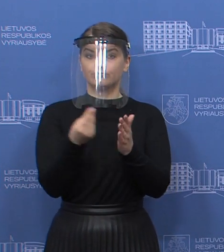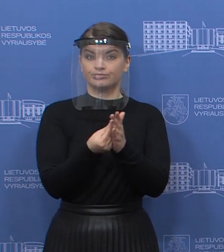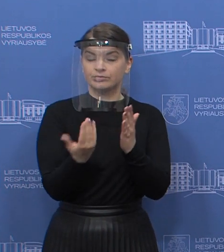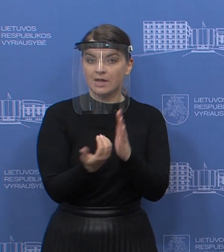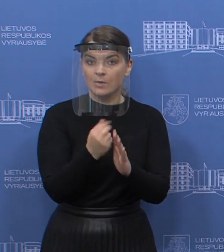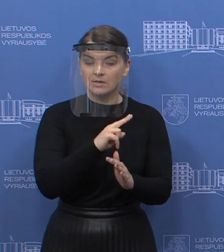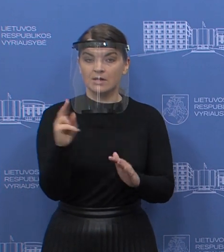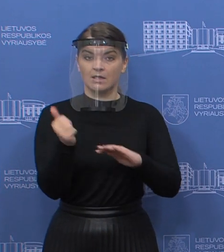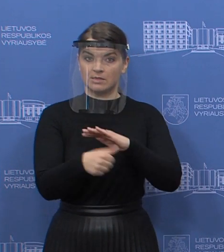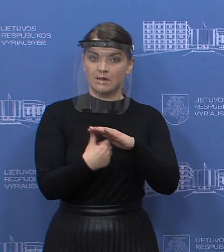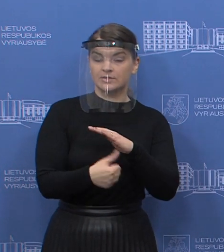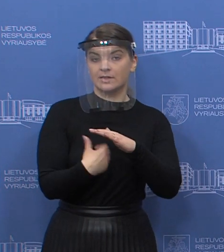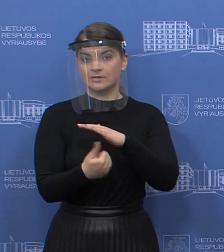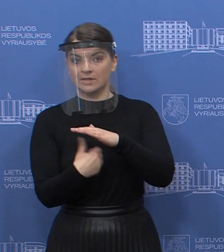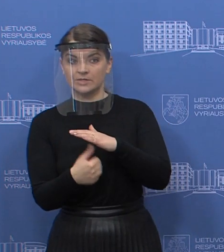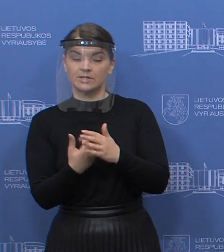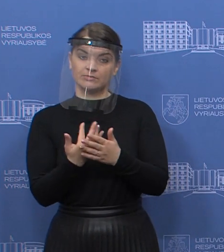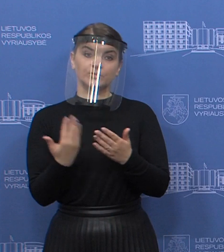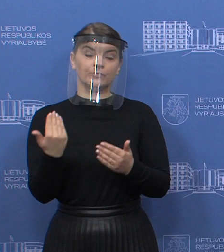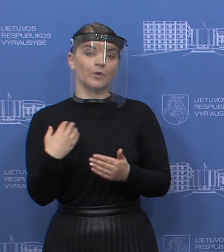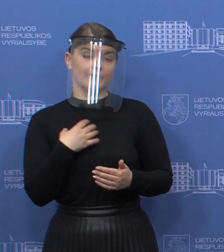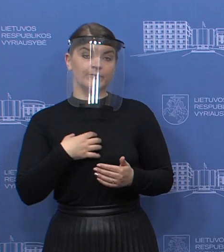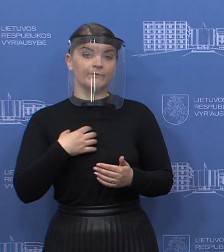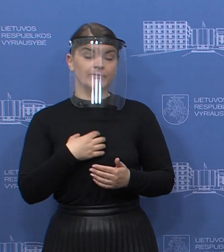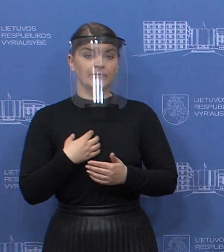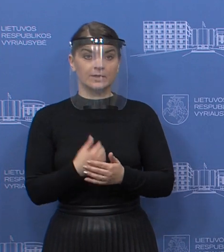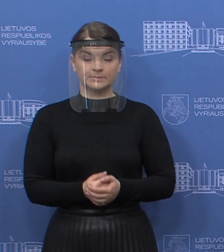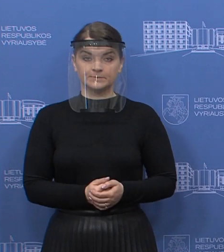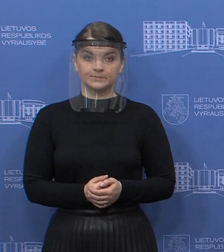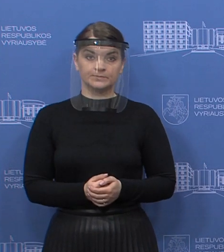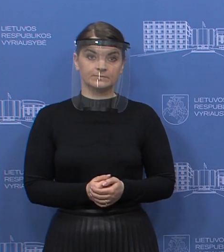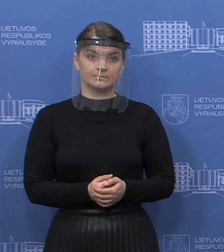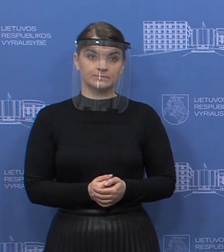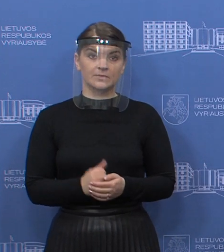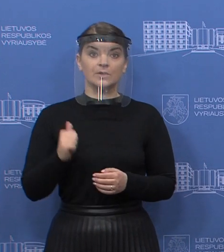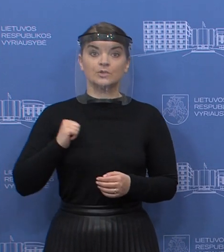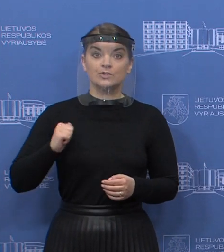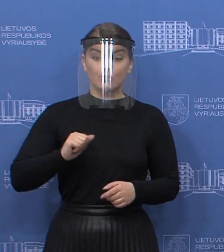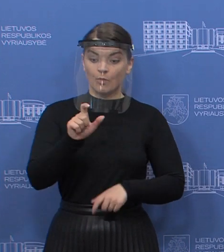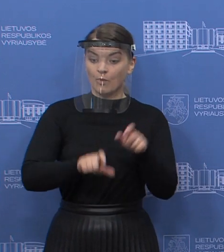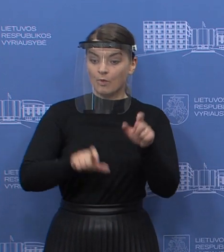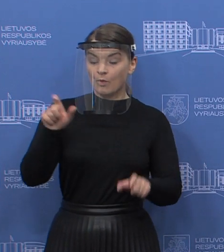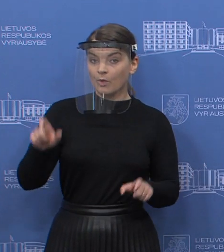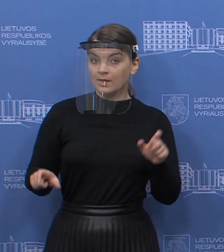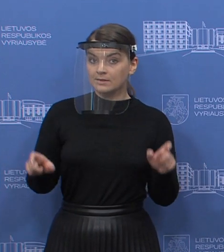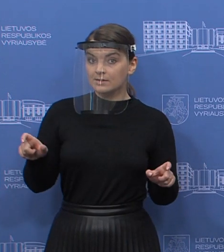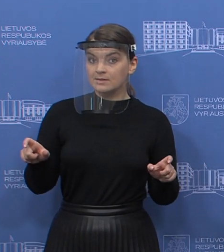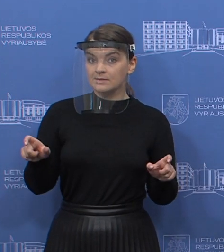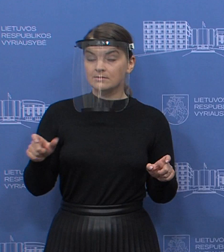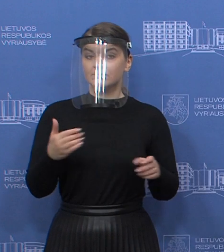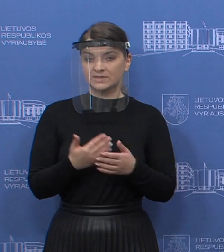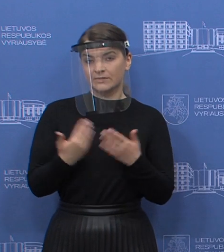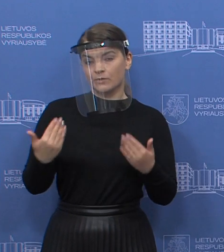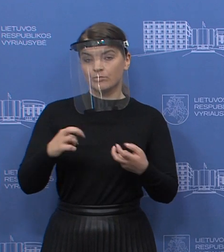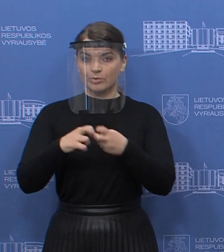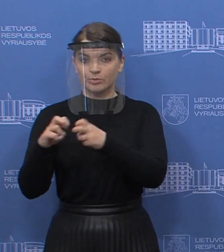nuo našlaičių iki našlių, manau, kad tikrai labai svarbus, svarbi paspirtis gyventojams, kurių, kaip minėjau, tie apsuvaržymai arba